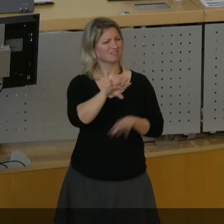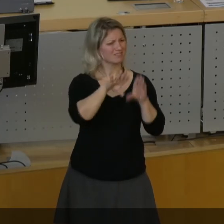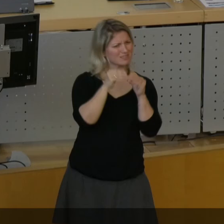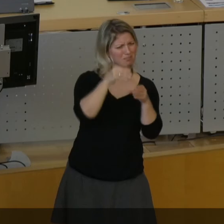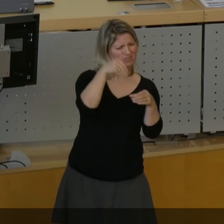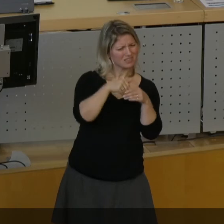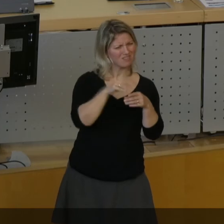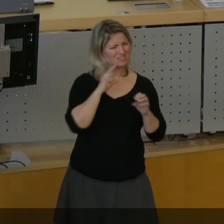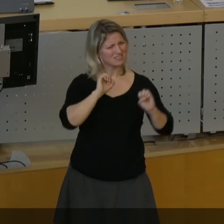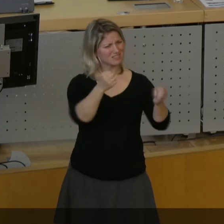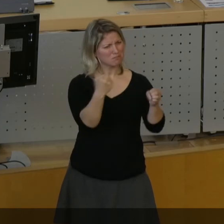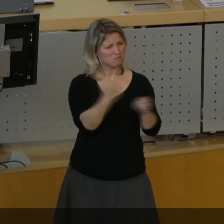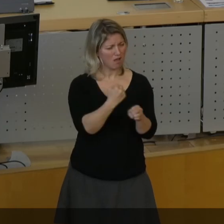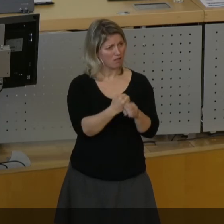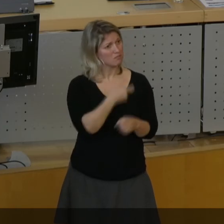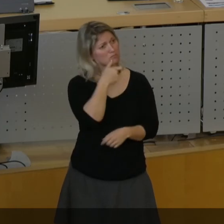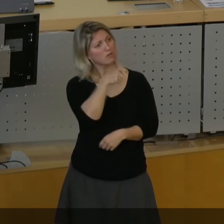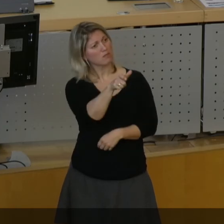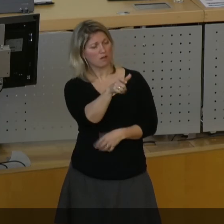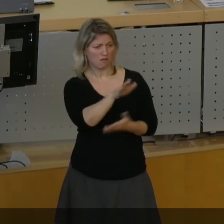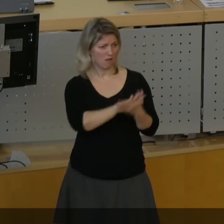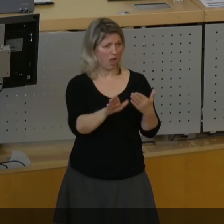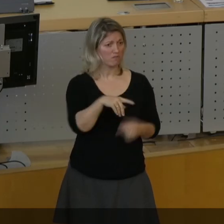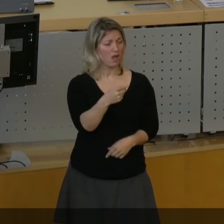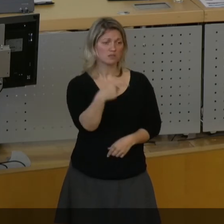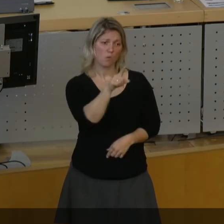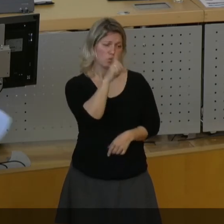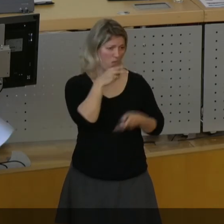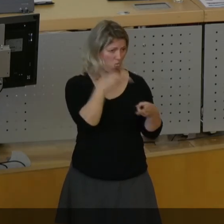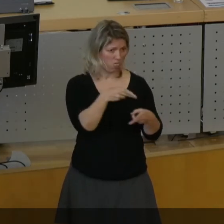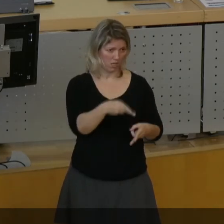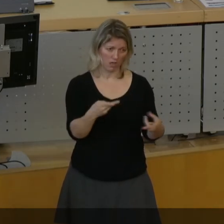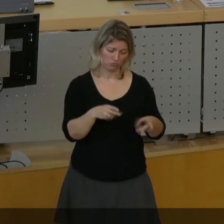in dieser Sache kann man mit einem Wort bezeichnen und erklären. Heuschelei. Vielen Dank.